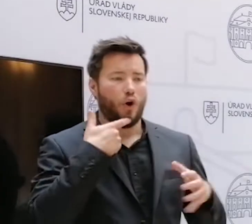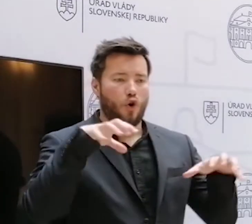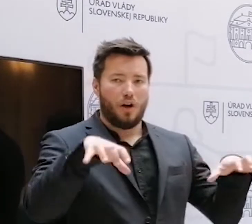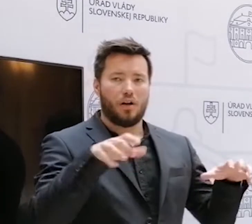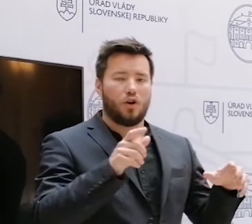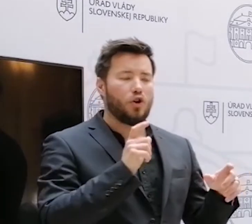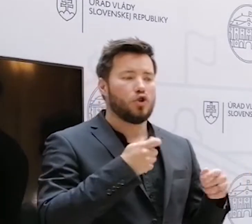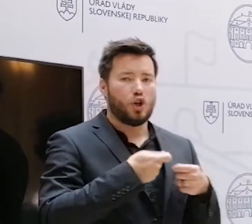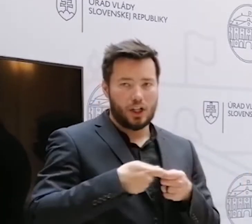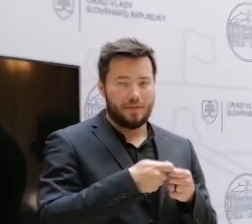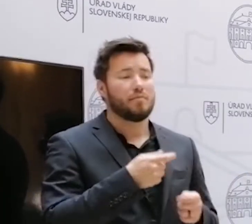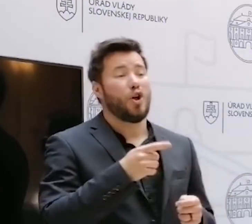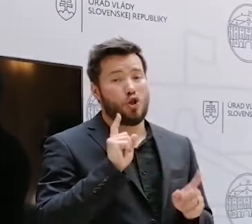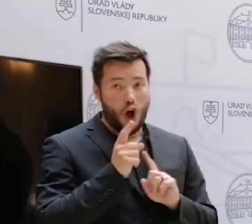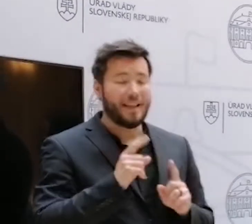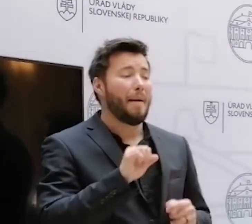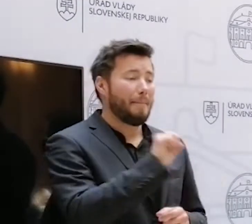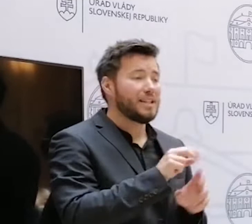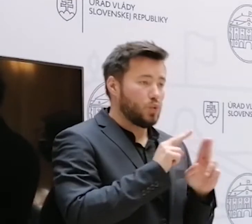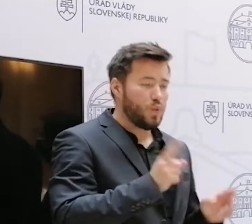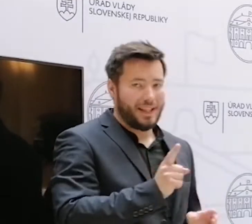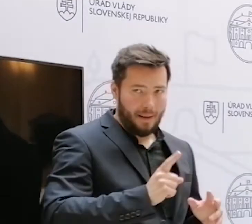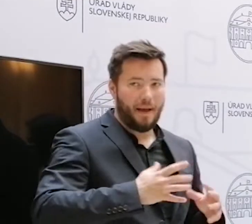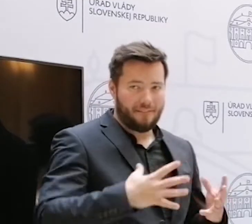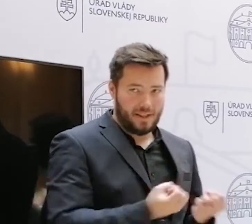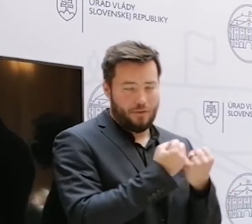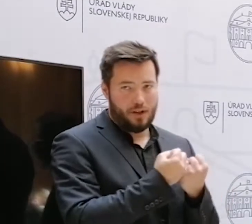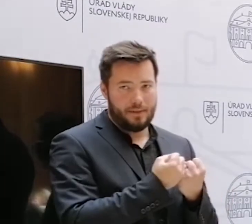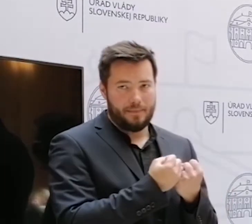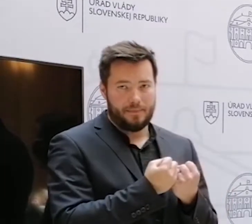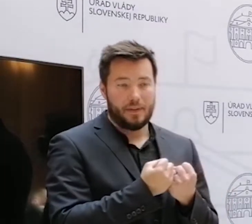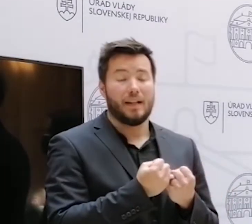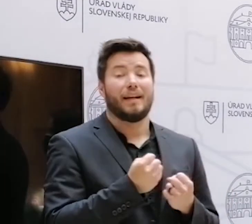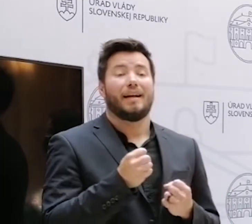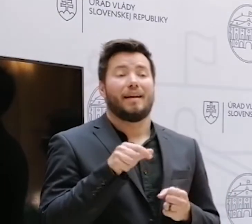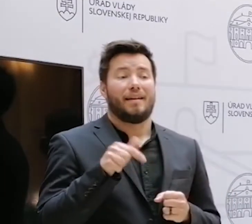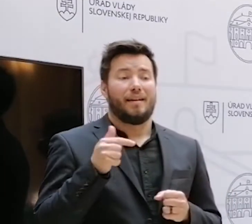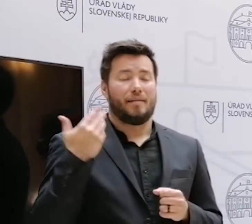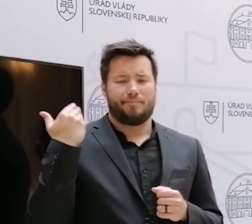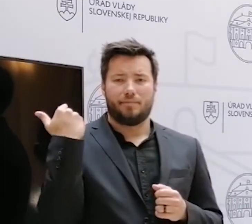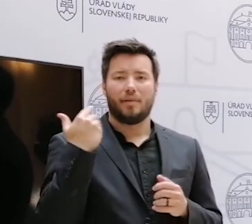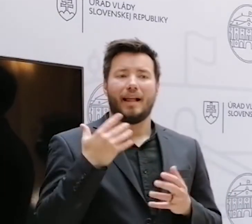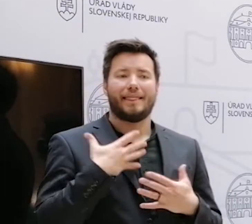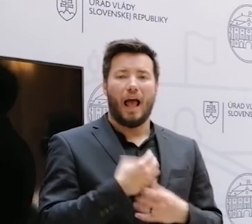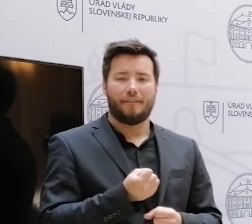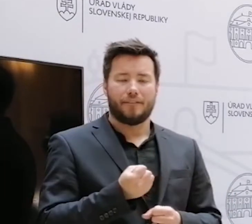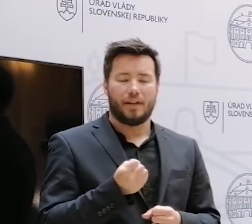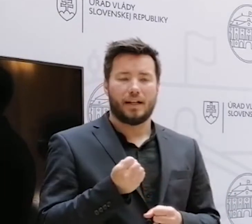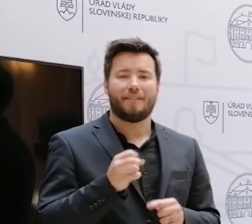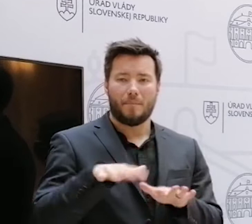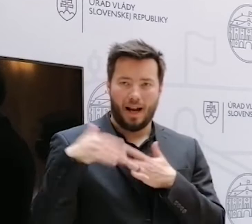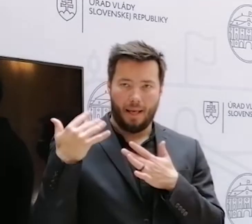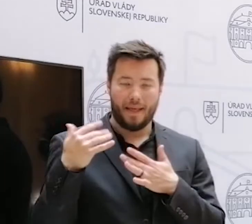mestské súdy je dobré vytvoriť. Mestské súdy prešli v rámci reformy, v rámci návrhu, ktorý je